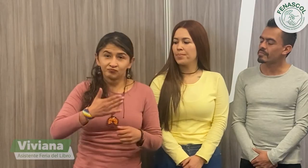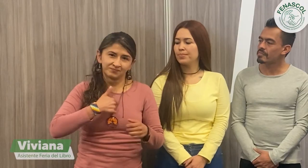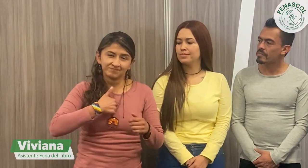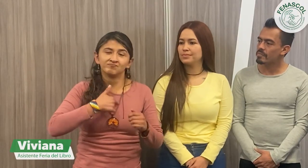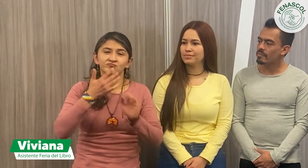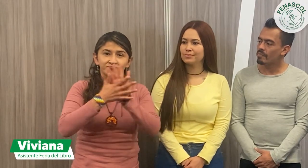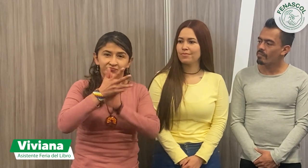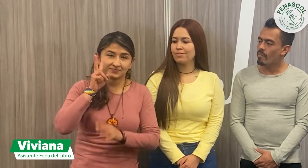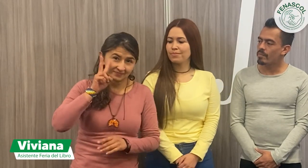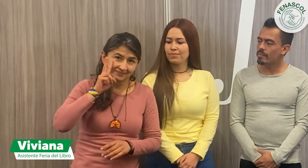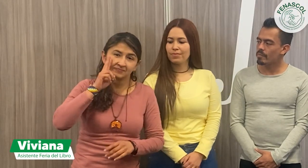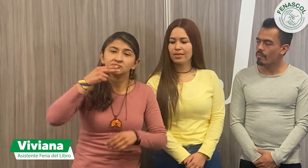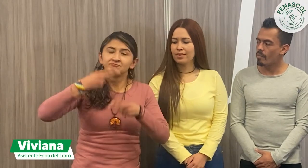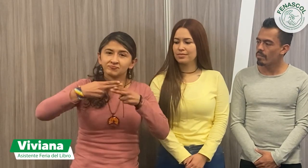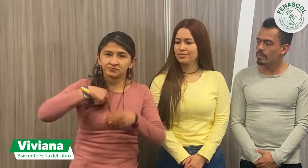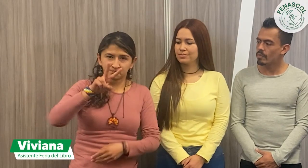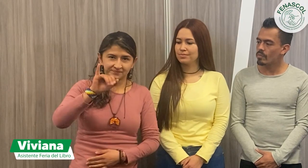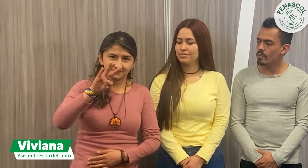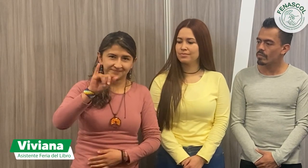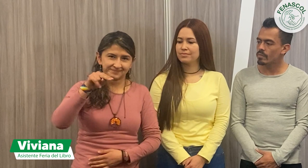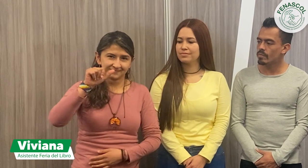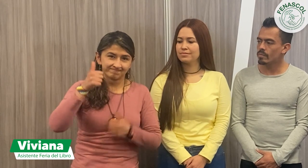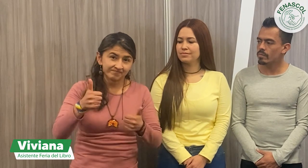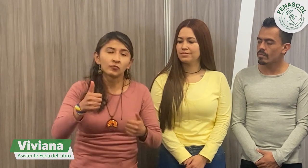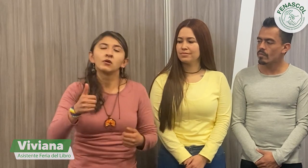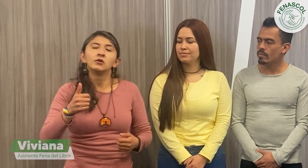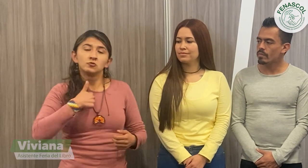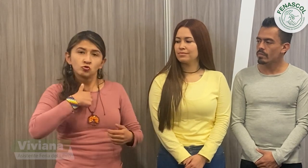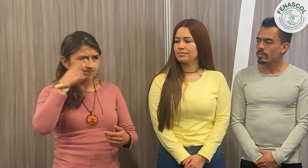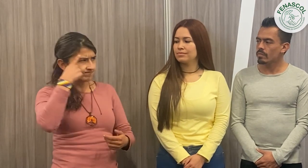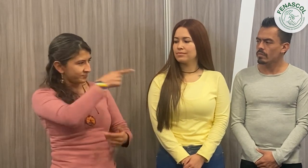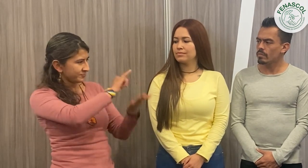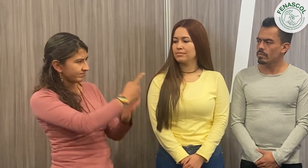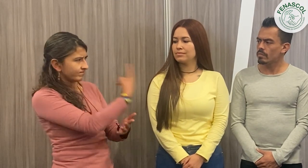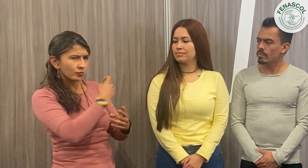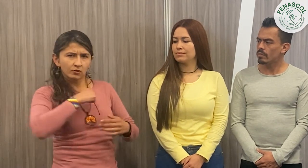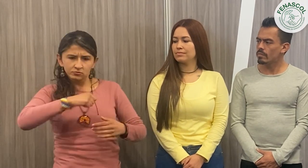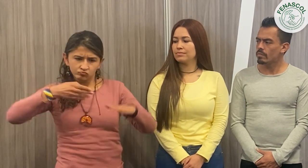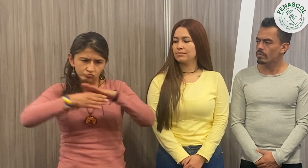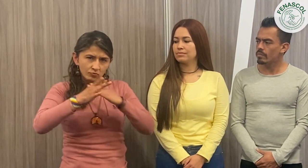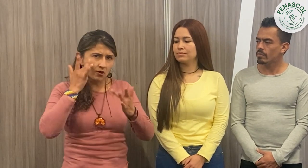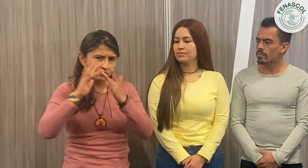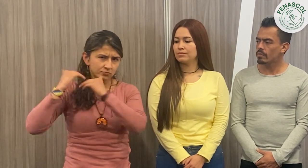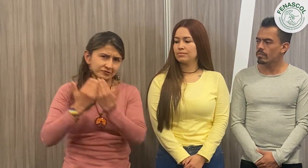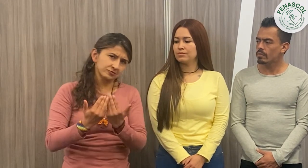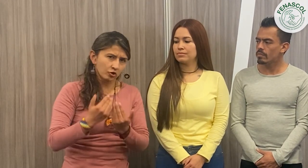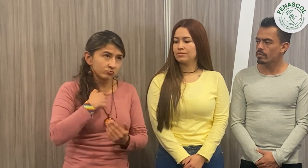Mucho gusto, mi seña es esta, yo soy Viviana. En relación a la pregunta y a la literatura, claro que sí. En general, en la comunidad